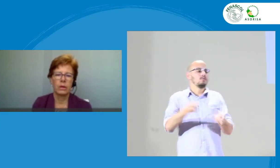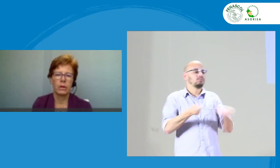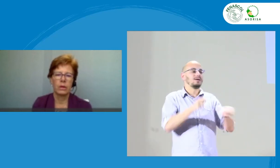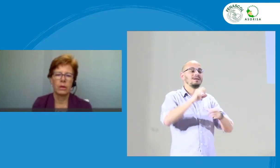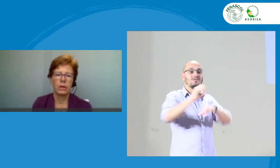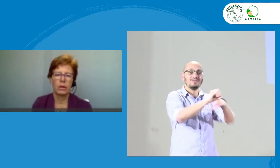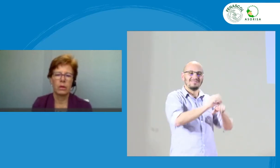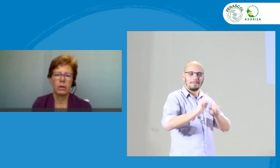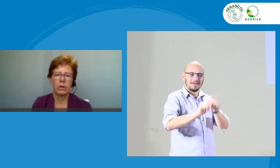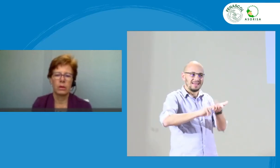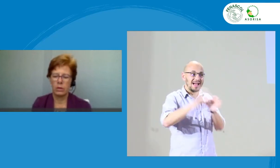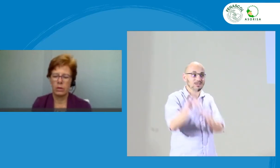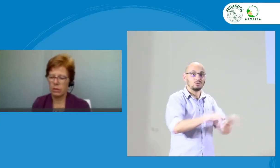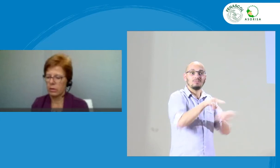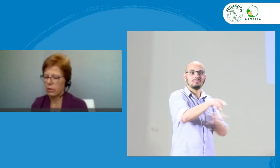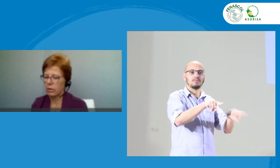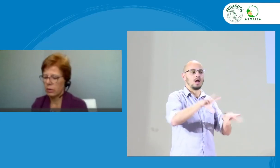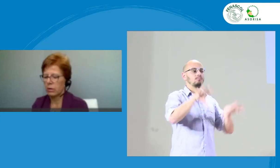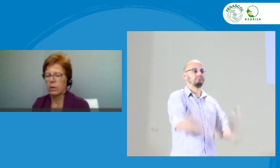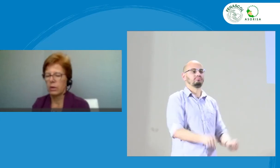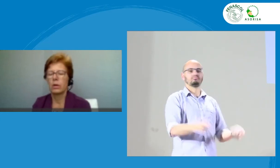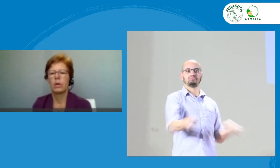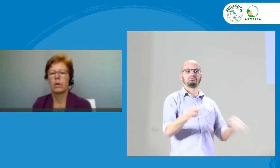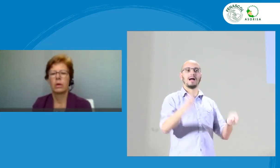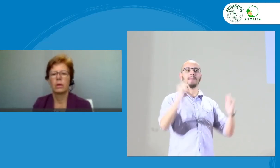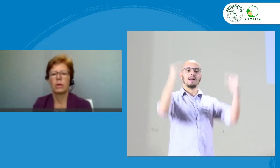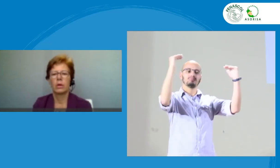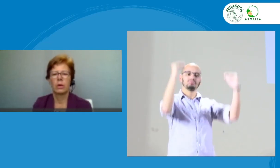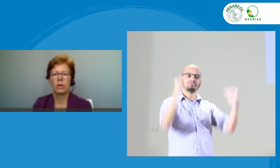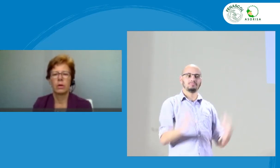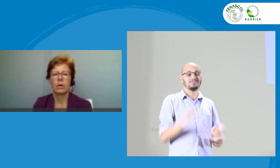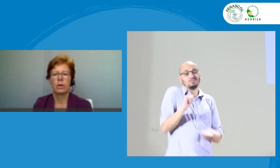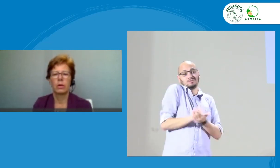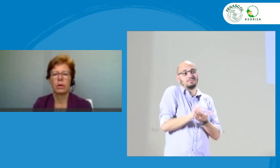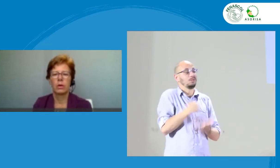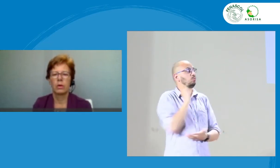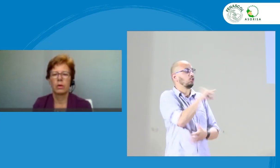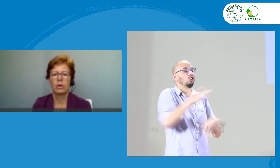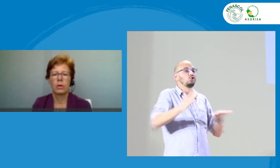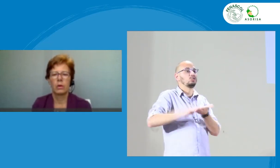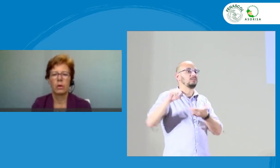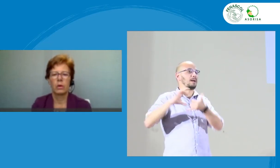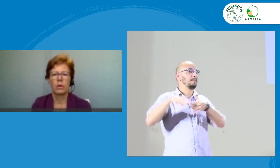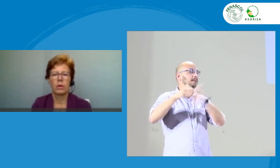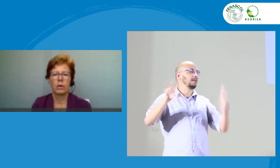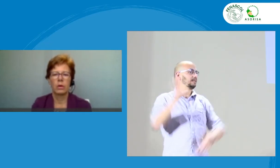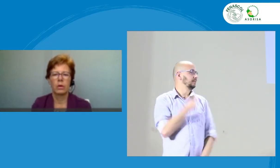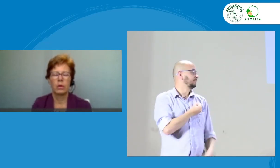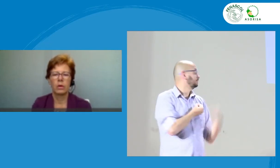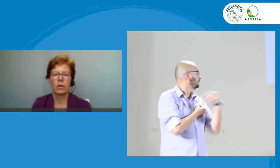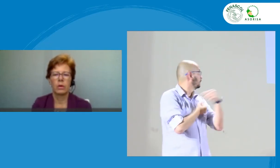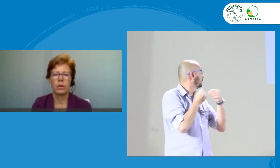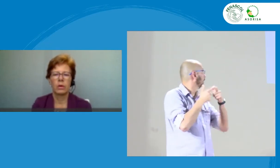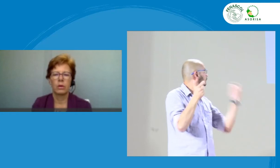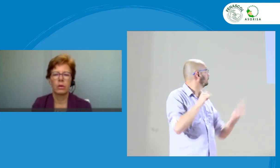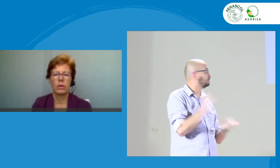llegar a ese equilibrio y ese control de las diferentes organizaciones que llevan los intérpretes, donde se agreden los intérpretes, buscar ese equilibrio